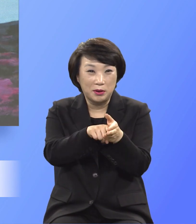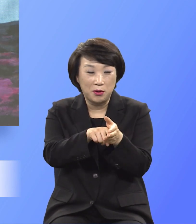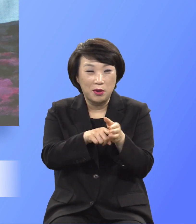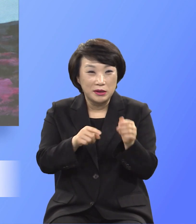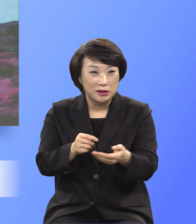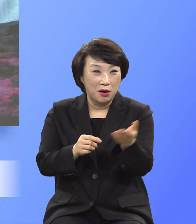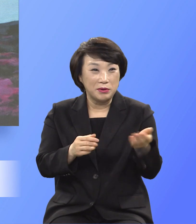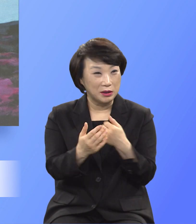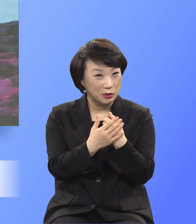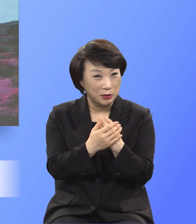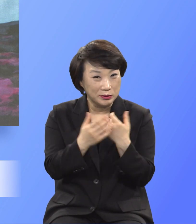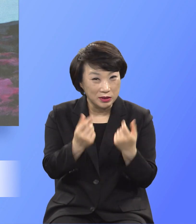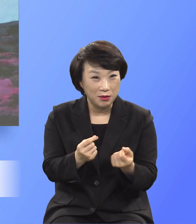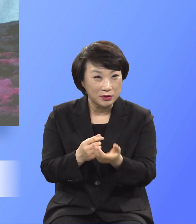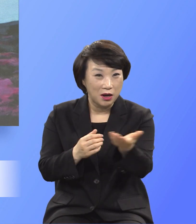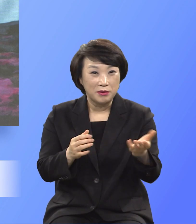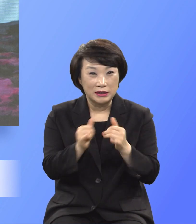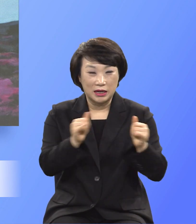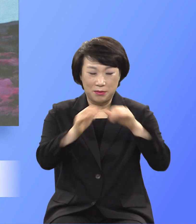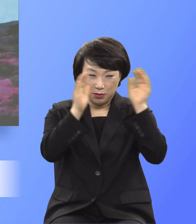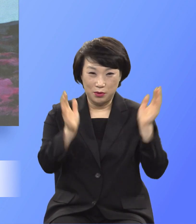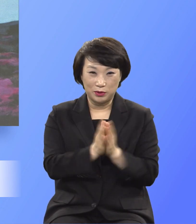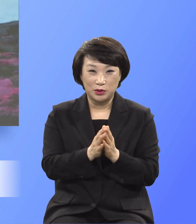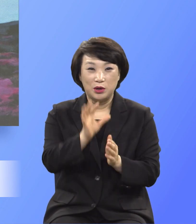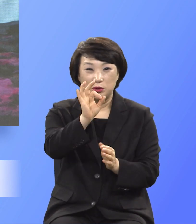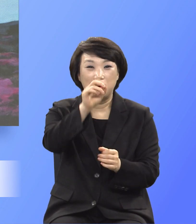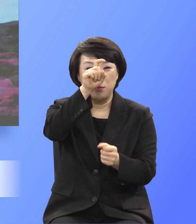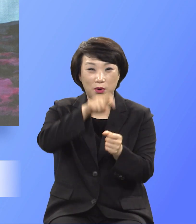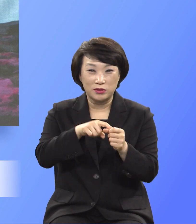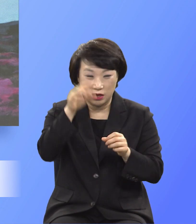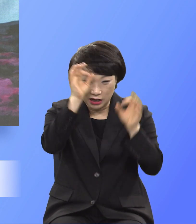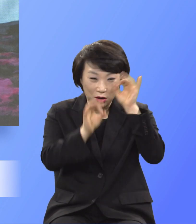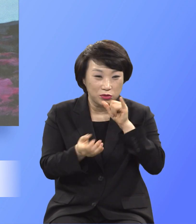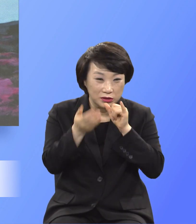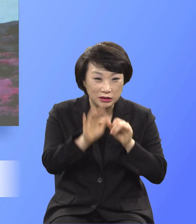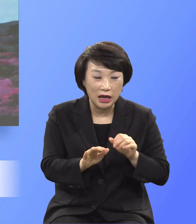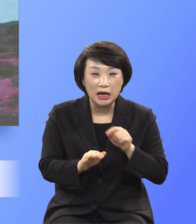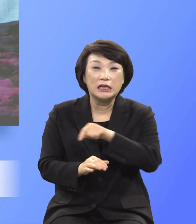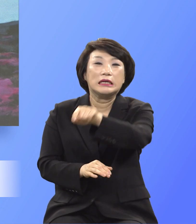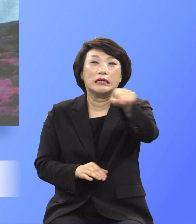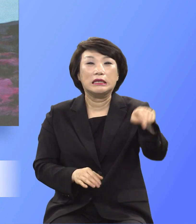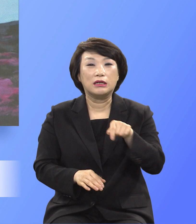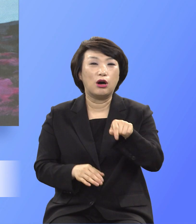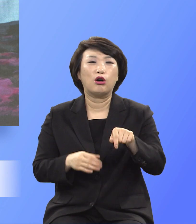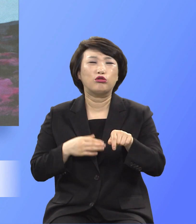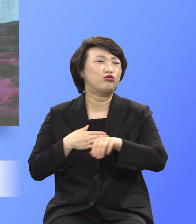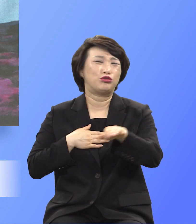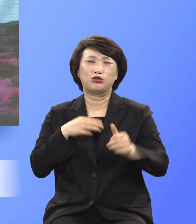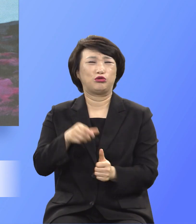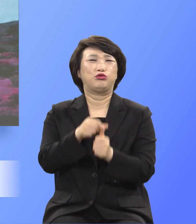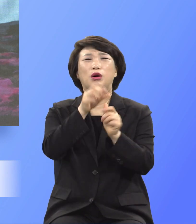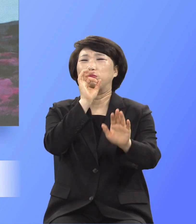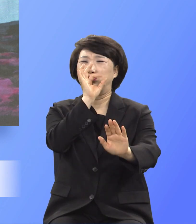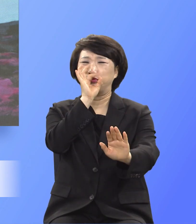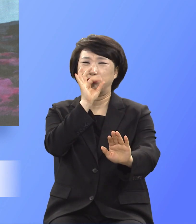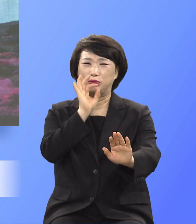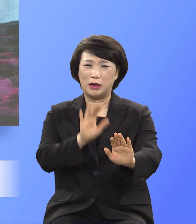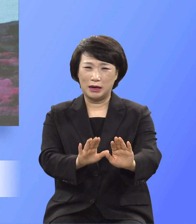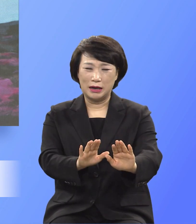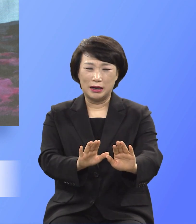온 인류가 다 돈을 찾아 헤매는데 이런 걸로는 구원할 수 없다는 것입니다 우리를